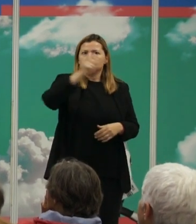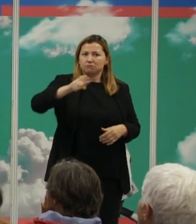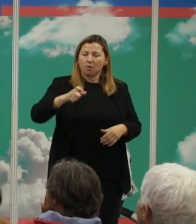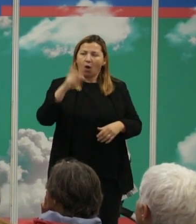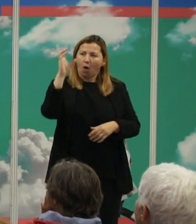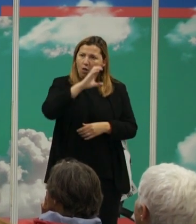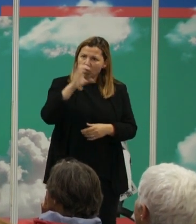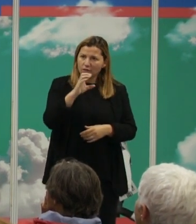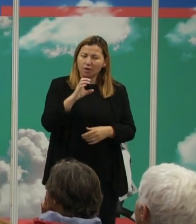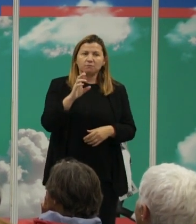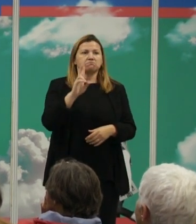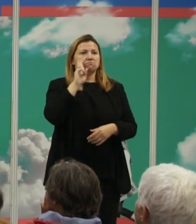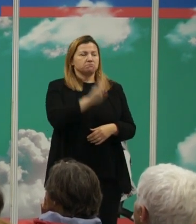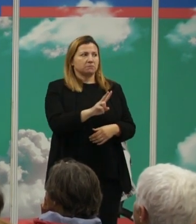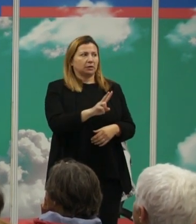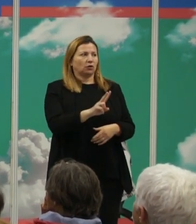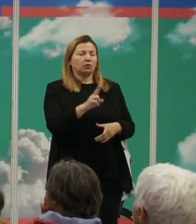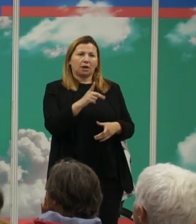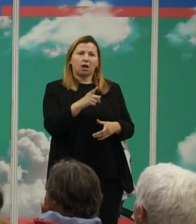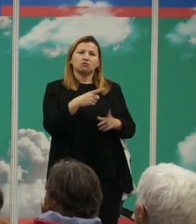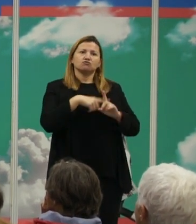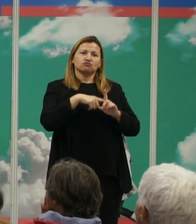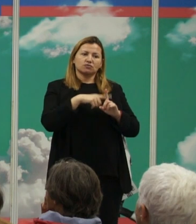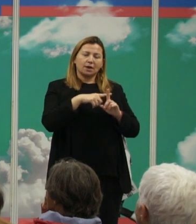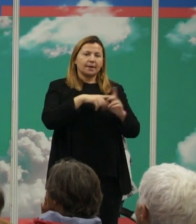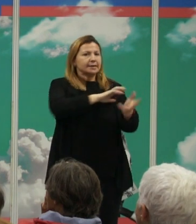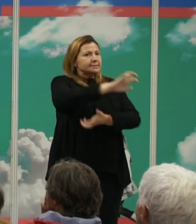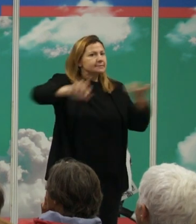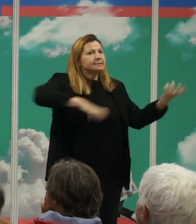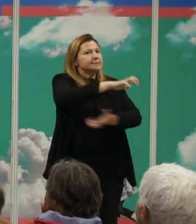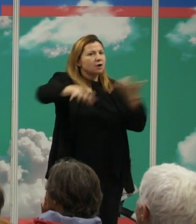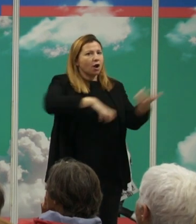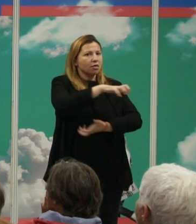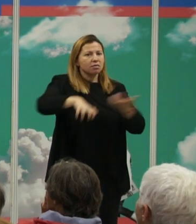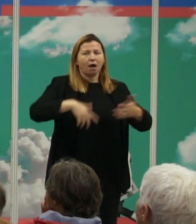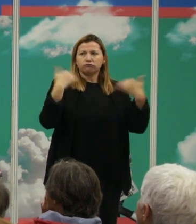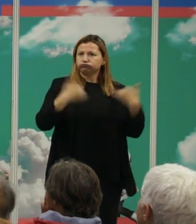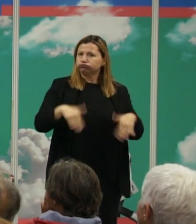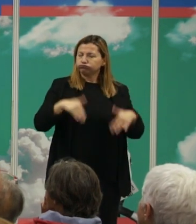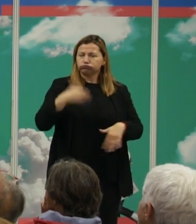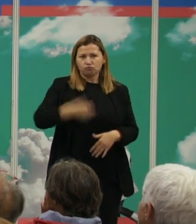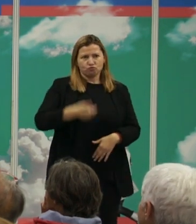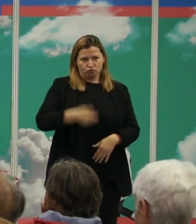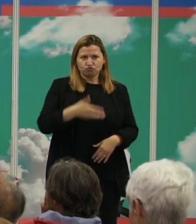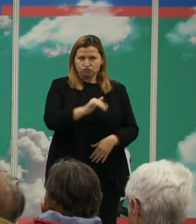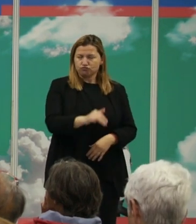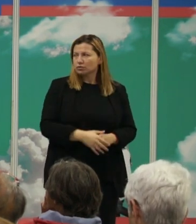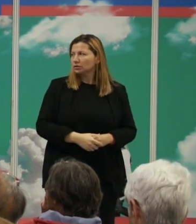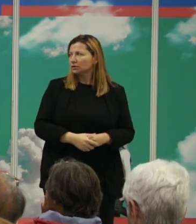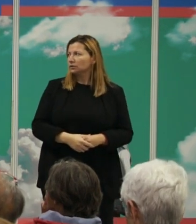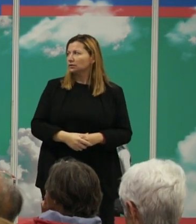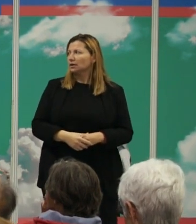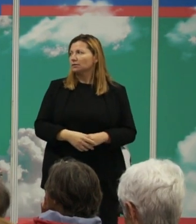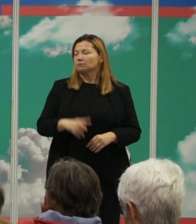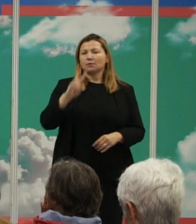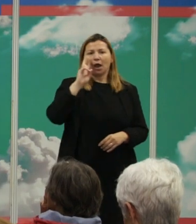manifiestan unos niveles de violencia muy elevados y no sabemos por qué eso y ellos tampoco lo saben por qué pero fijaros cómo la constitución sociopolítica